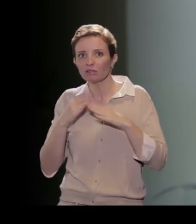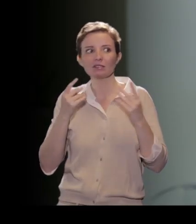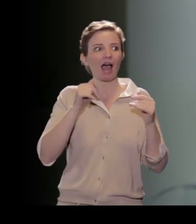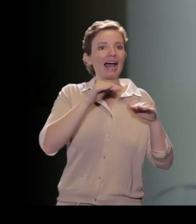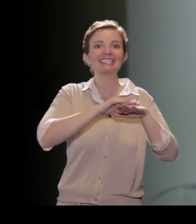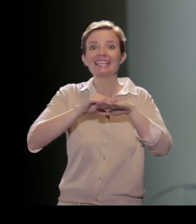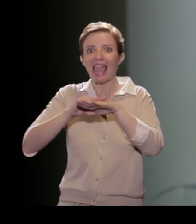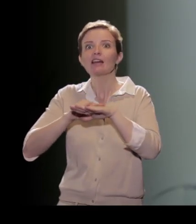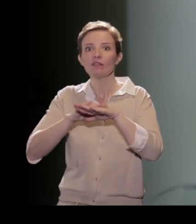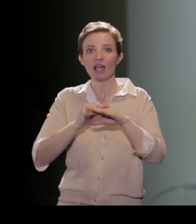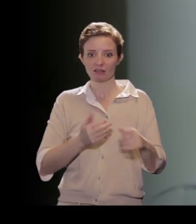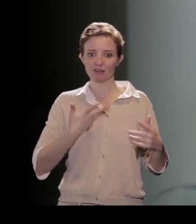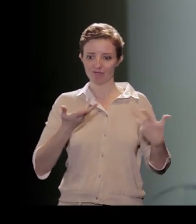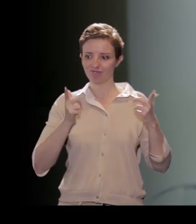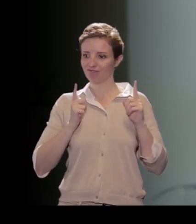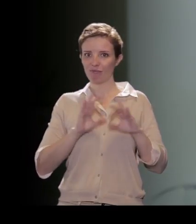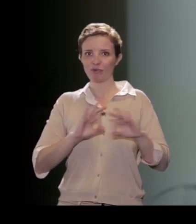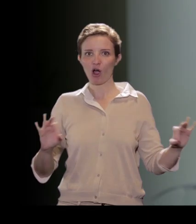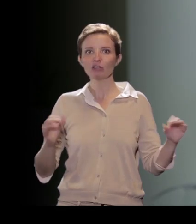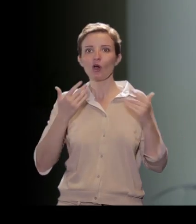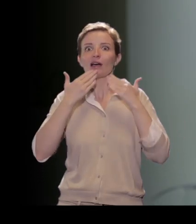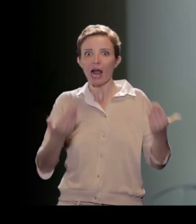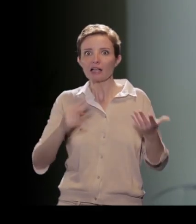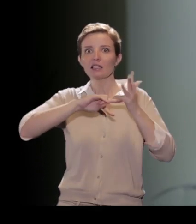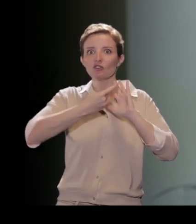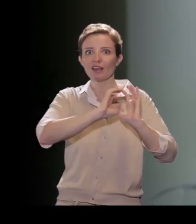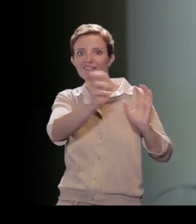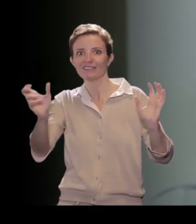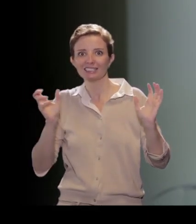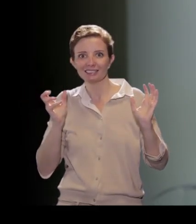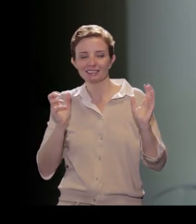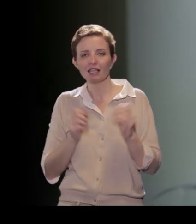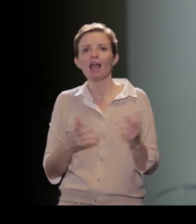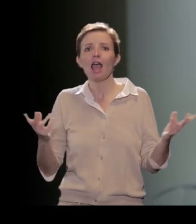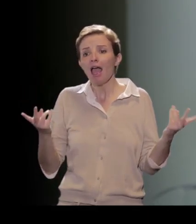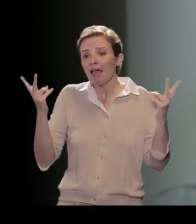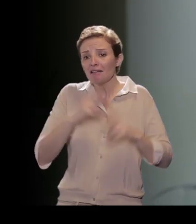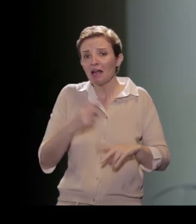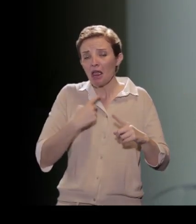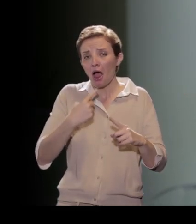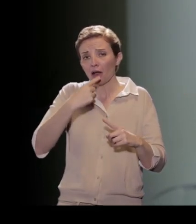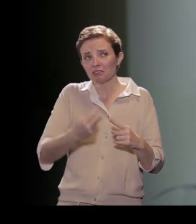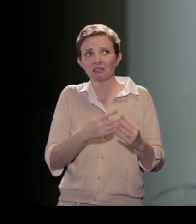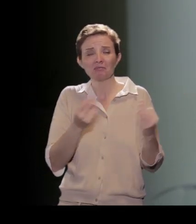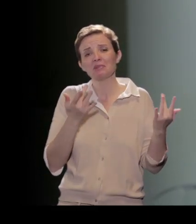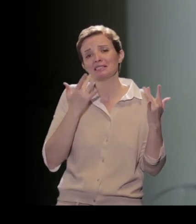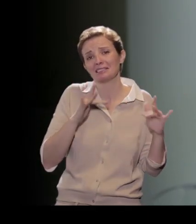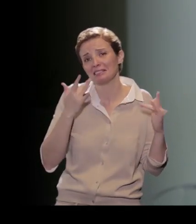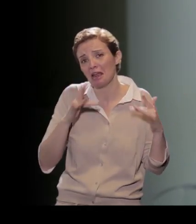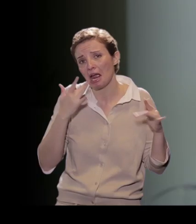disposizione dalle varie aree dell'ingegneria. E ho parlato probabilmente di tutte cose relativamente semplici e separate l'una dall'altra.